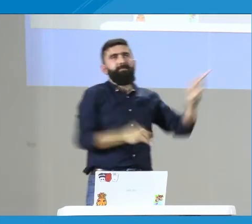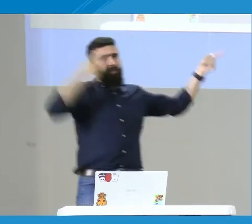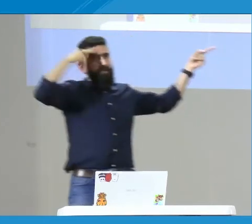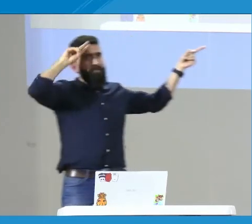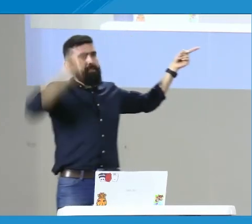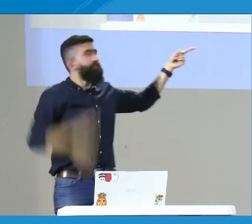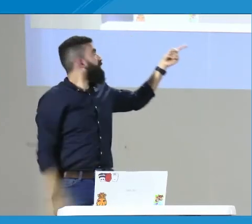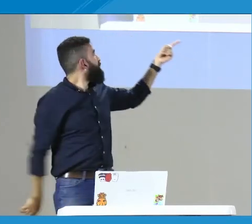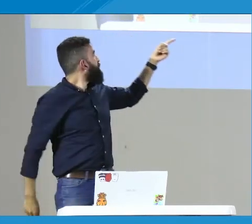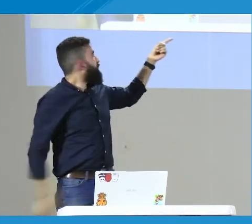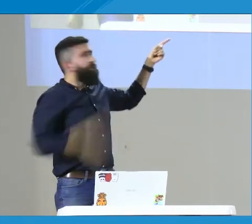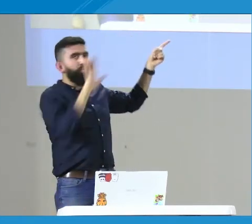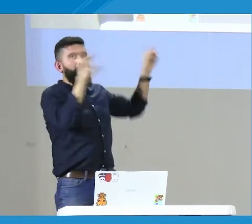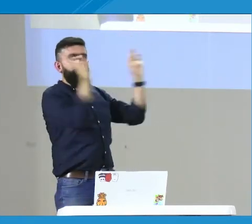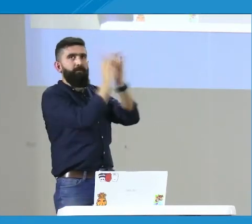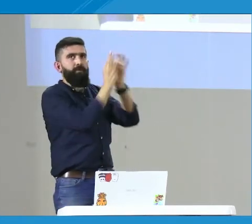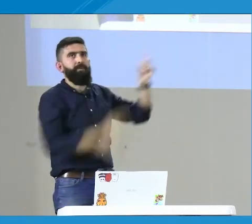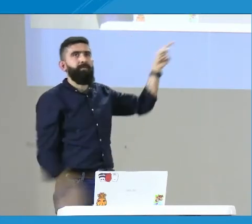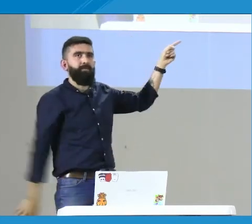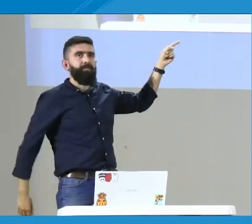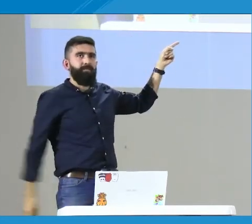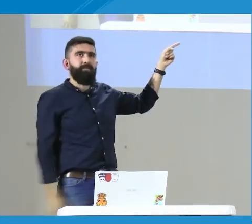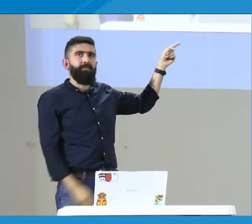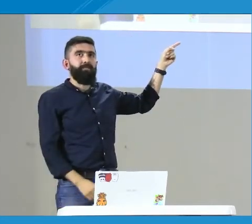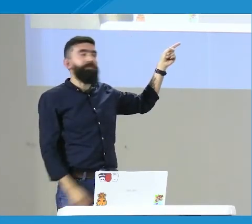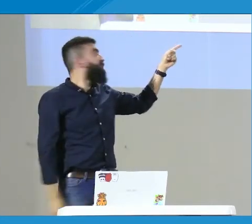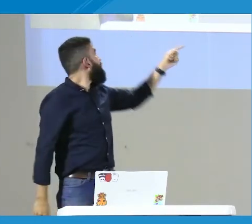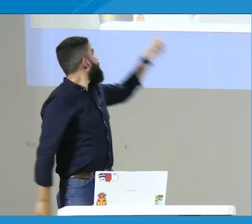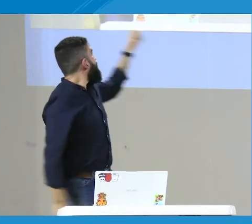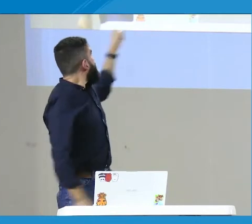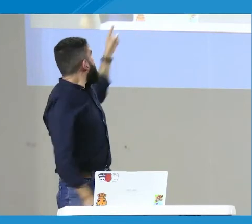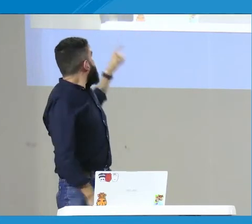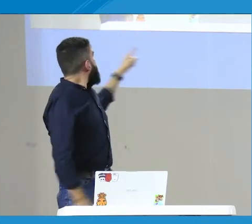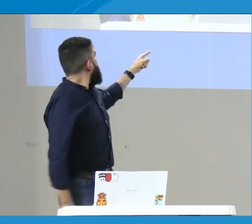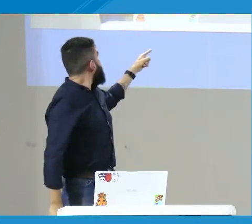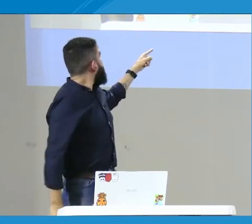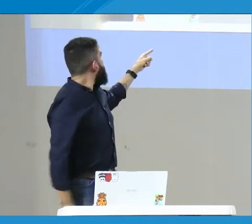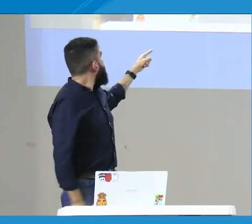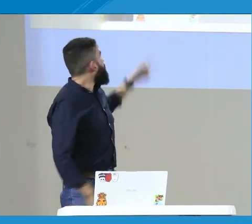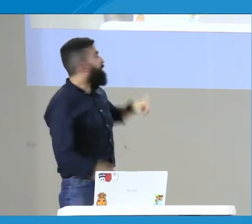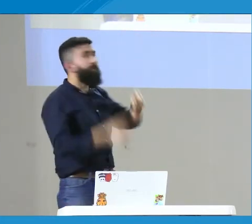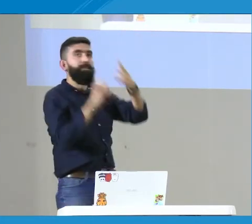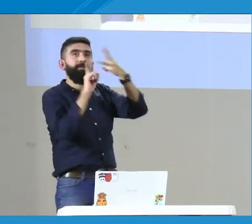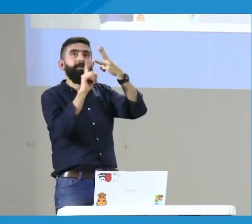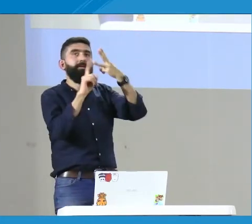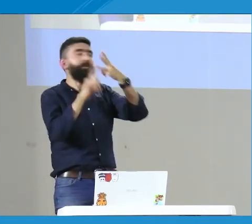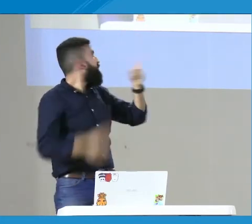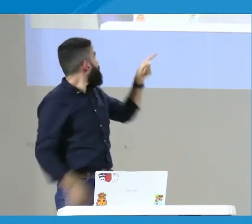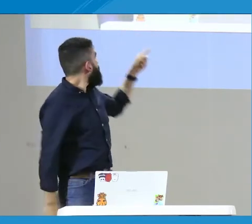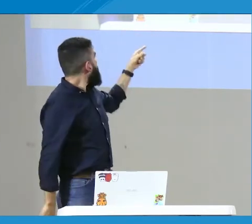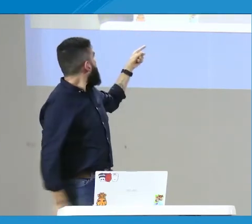interpretación descriptiva de esta información que ustedes nos van a compartir a partir de algunas subjetividades de cada uno de ustedes?